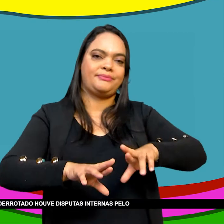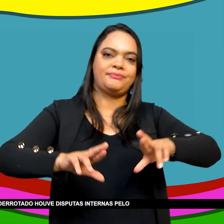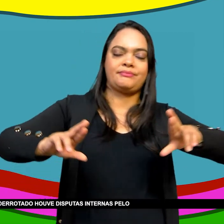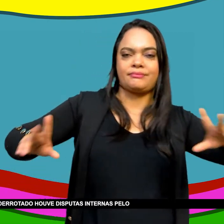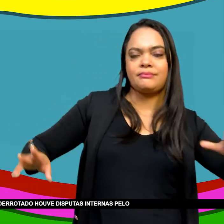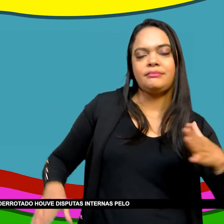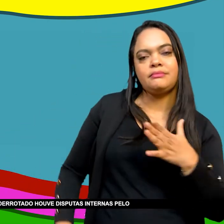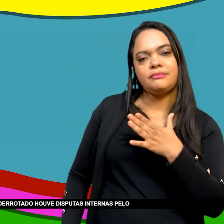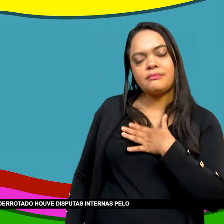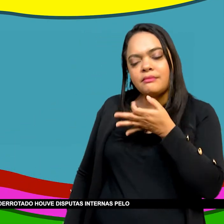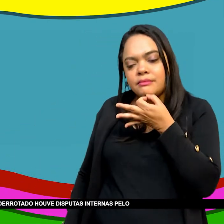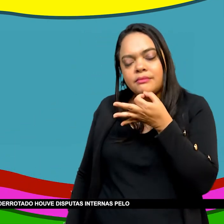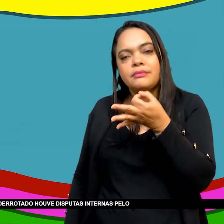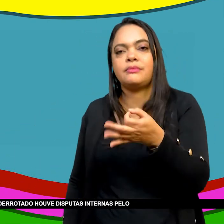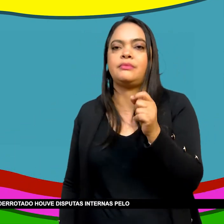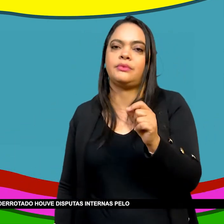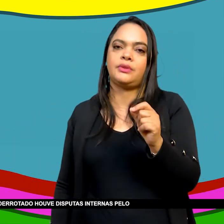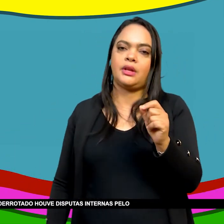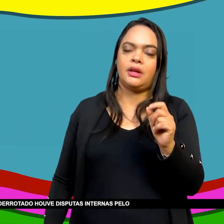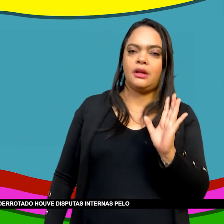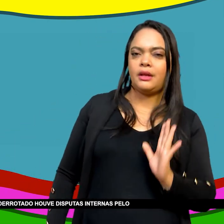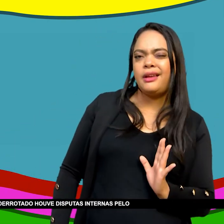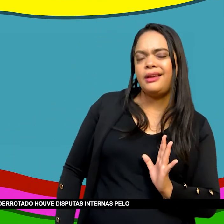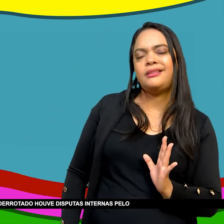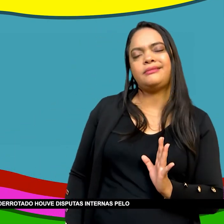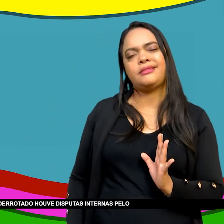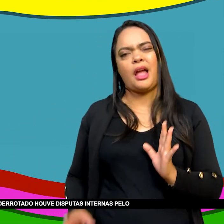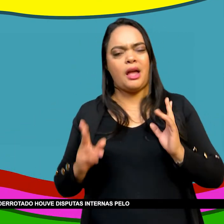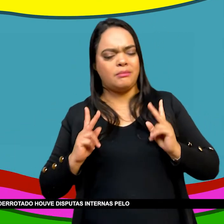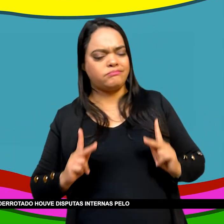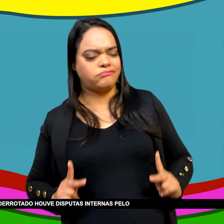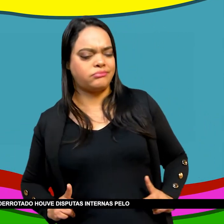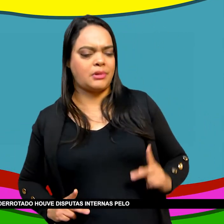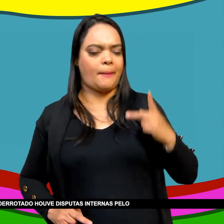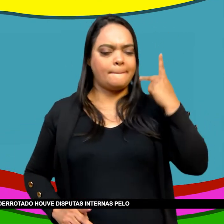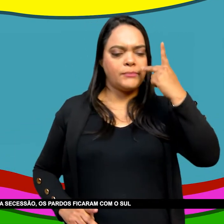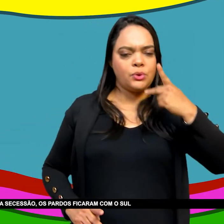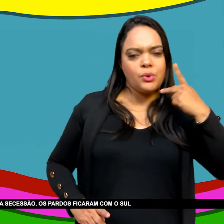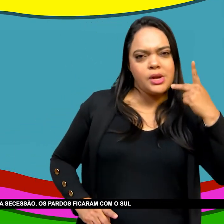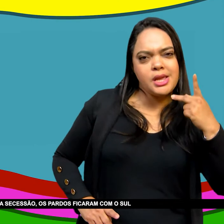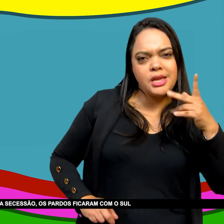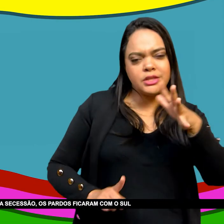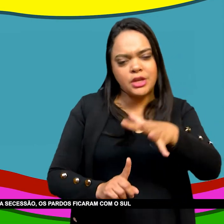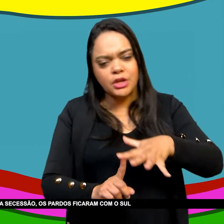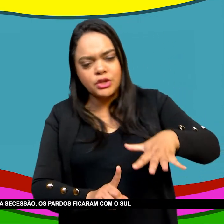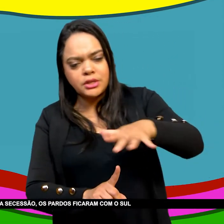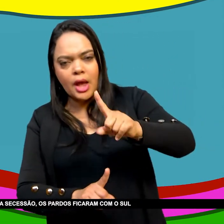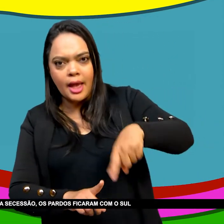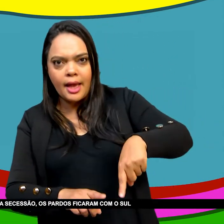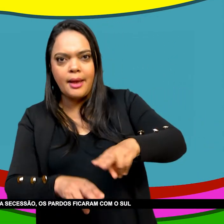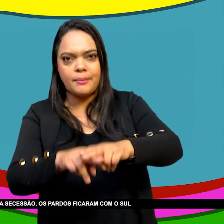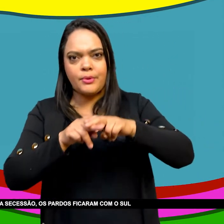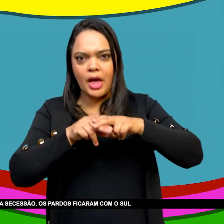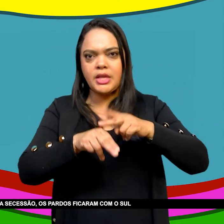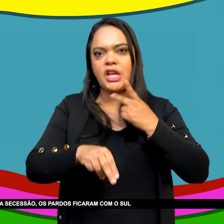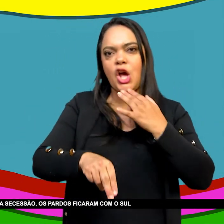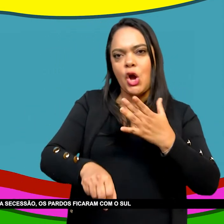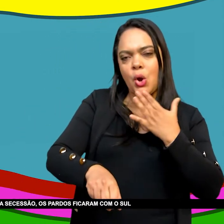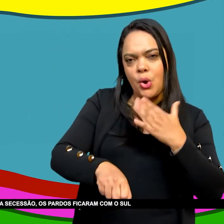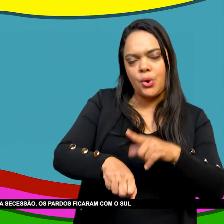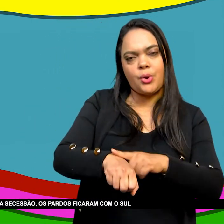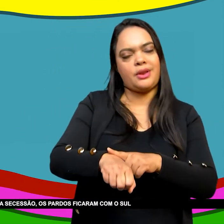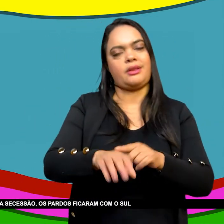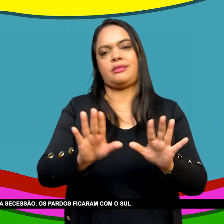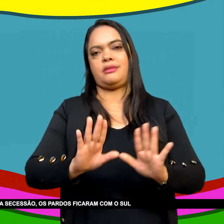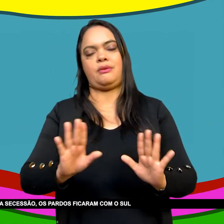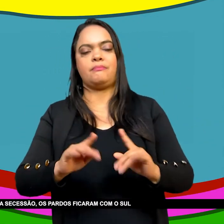Mas depois Do colonizador Derrotado Houve disputas Internas Pelo comando Do poder Do território Chegou